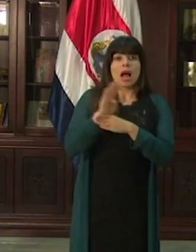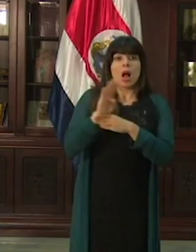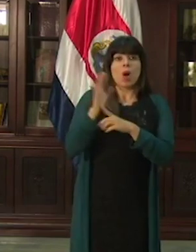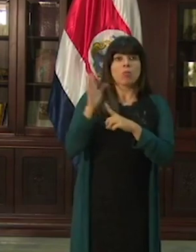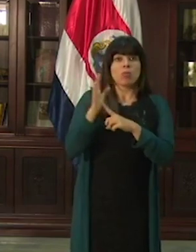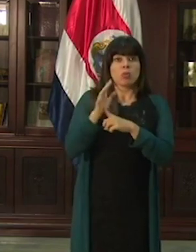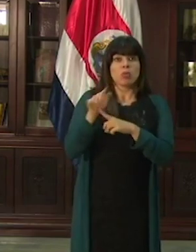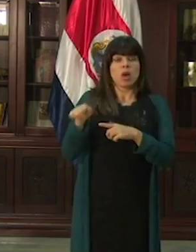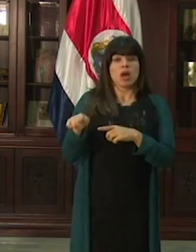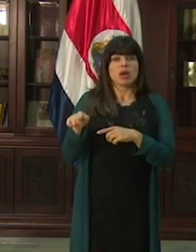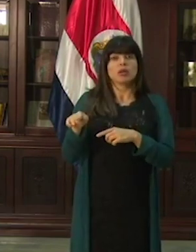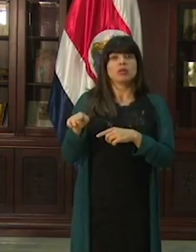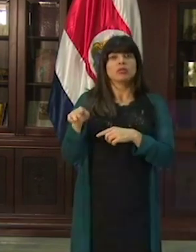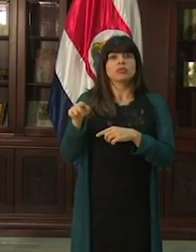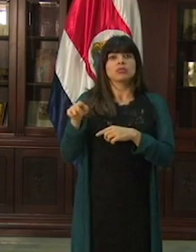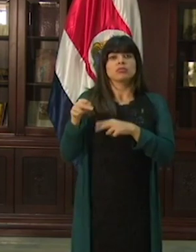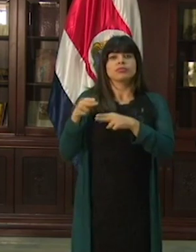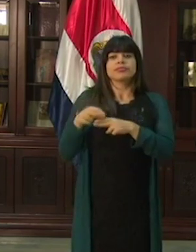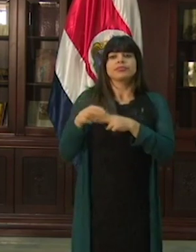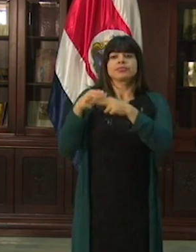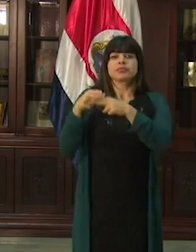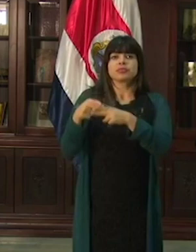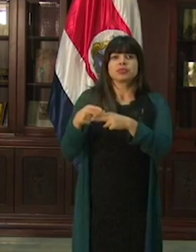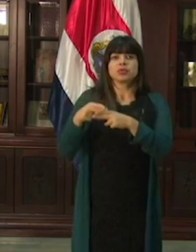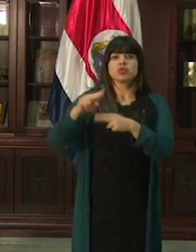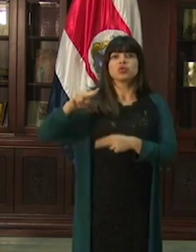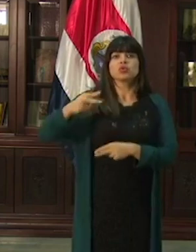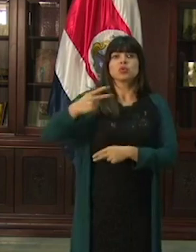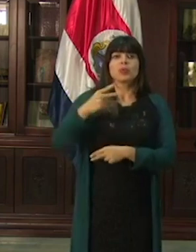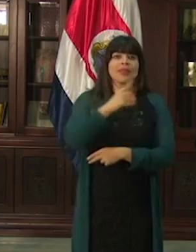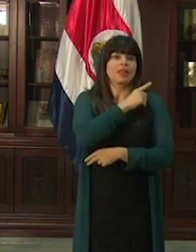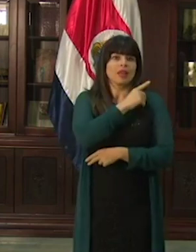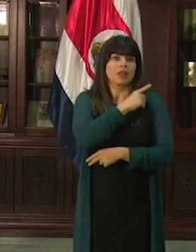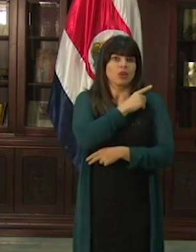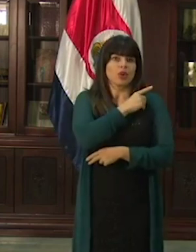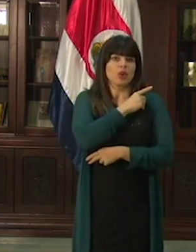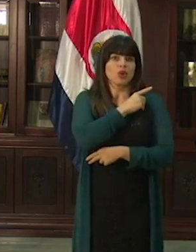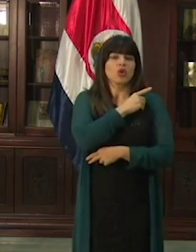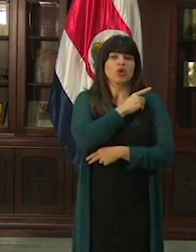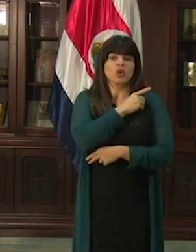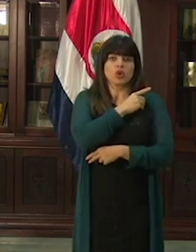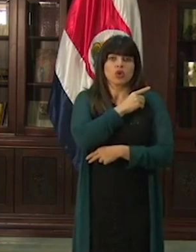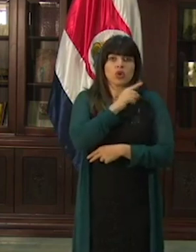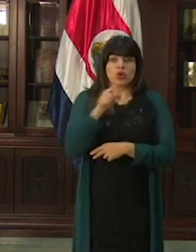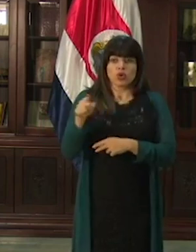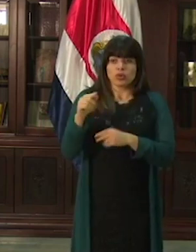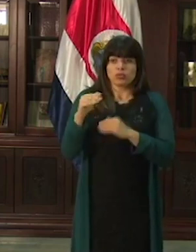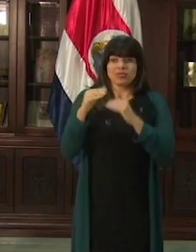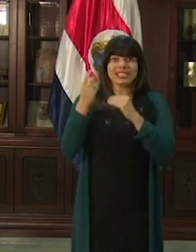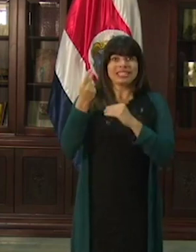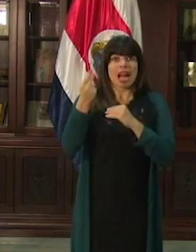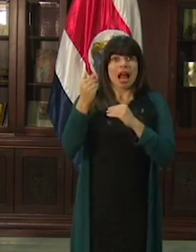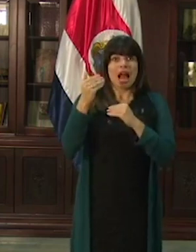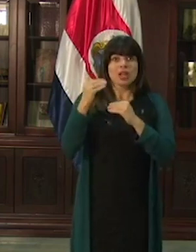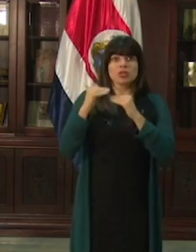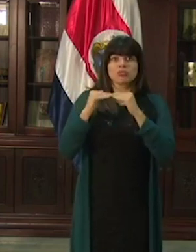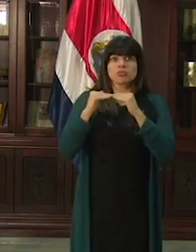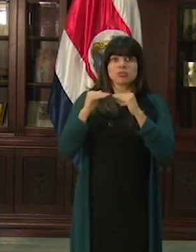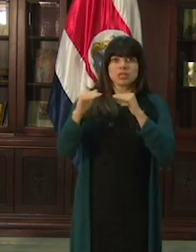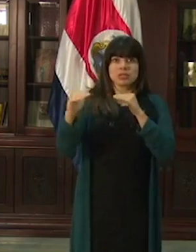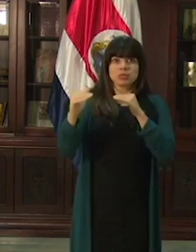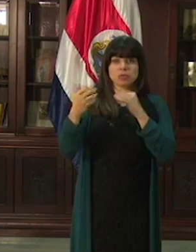se procedió con el nombramiento de un subdirector manteniendo la escala salarial que ya